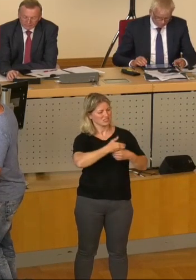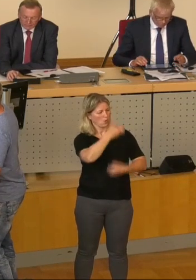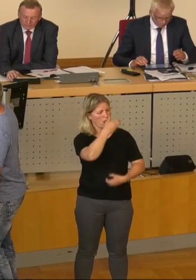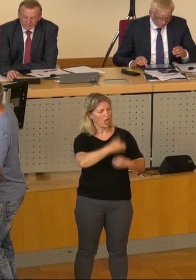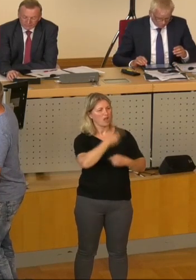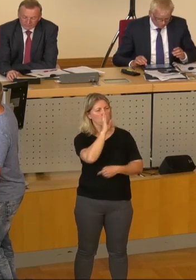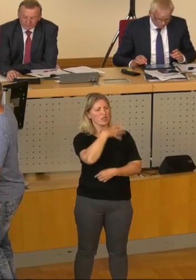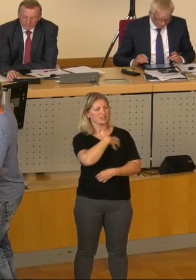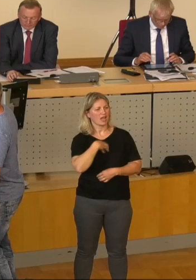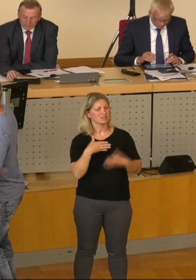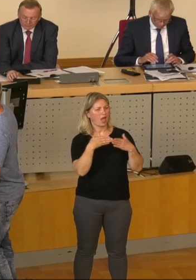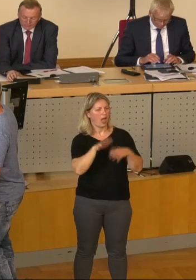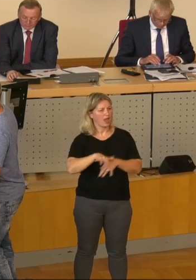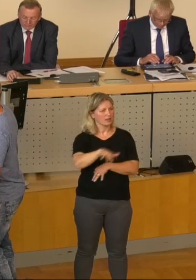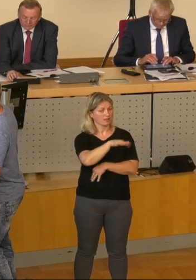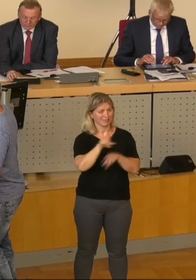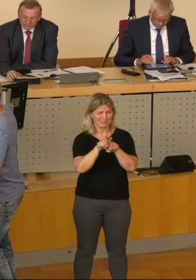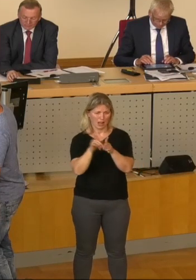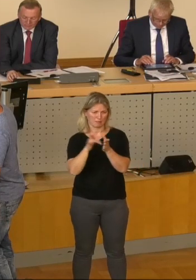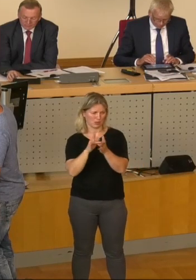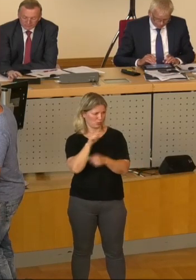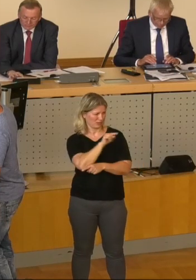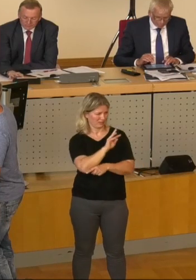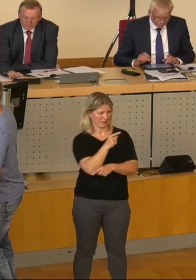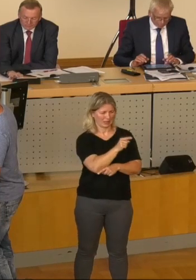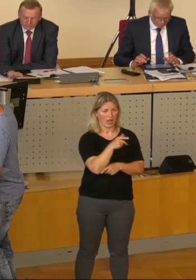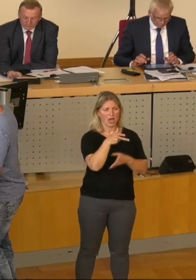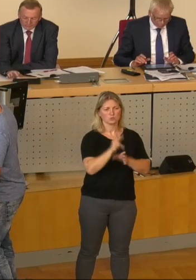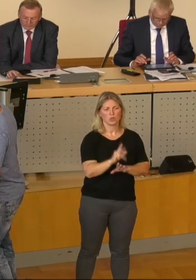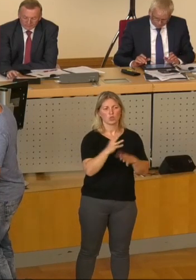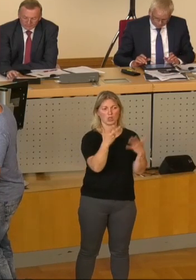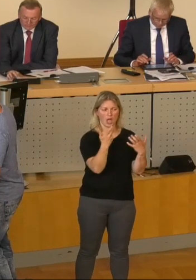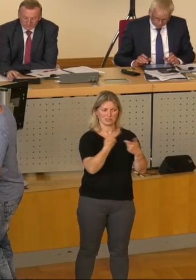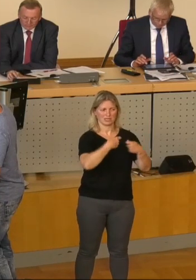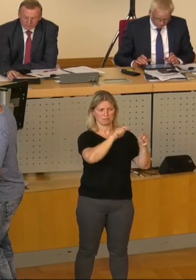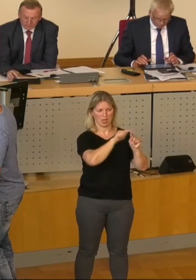Heide, die aus dem gleichen Anlass wie der Obelisk 1889 errichtet wurde.